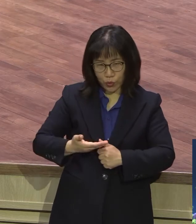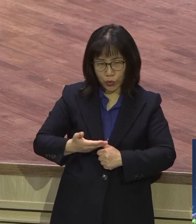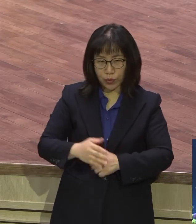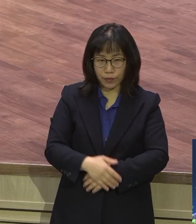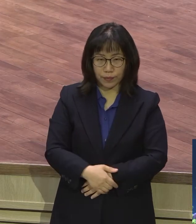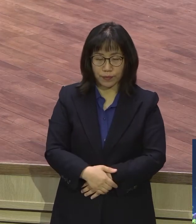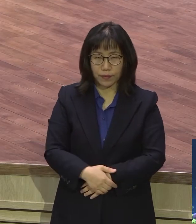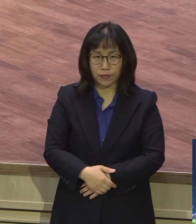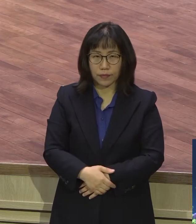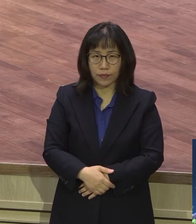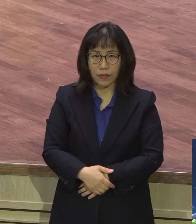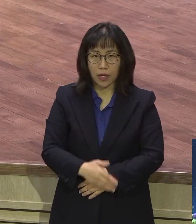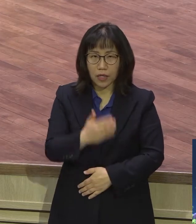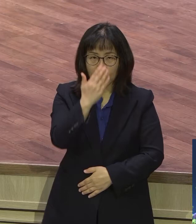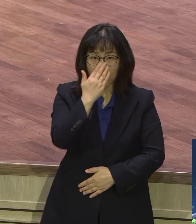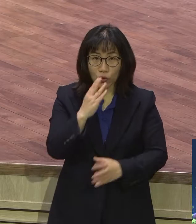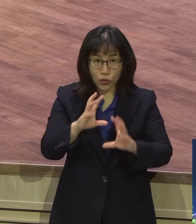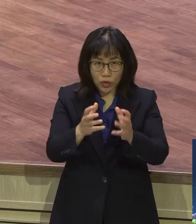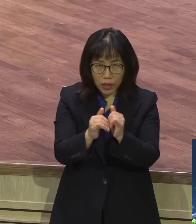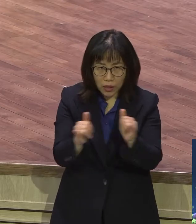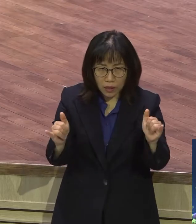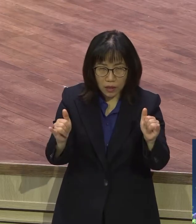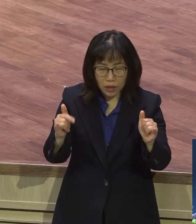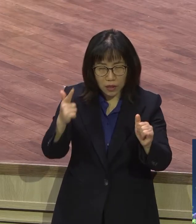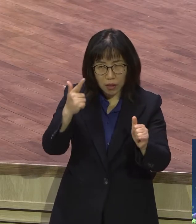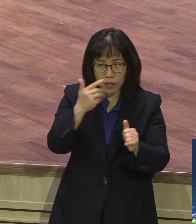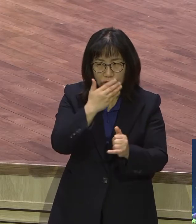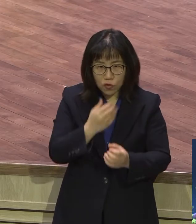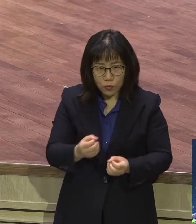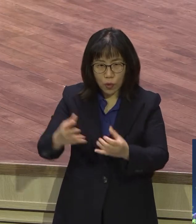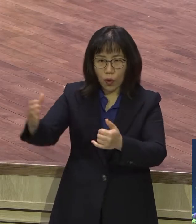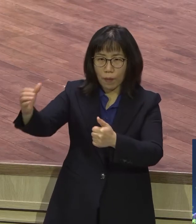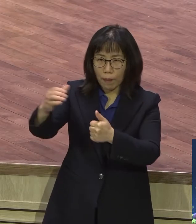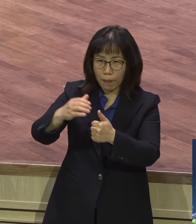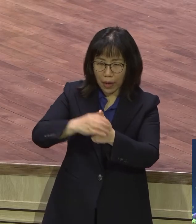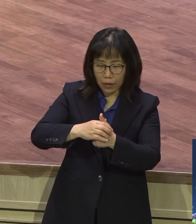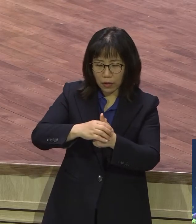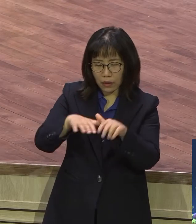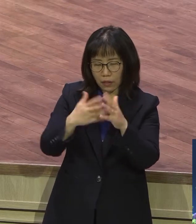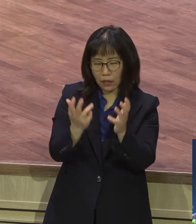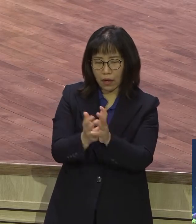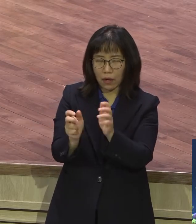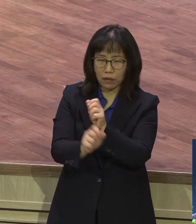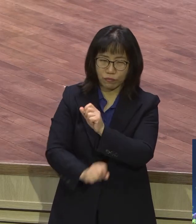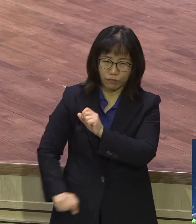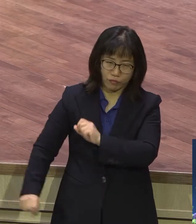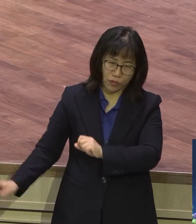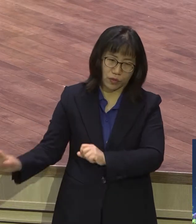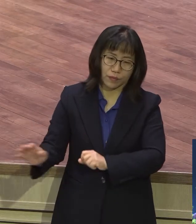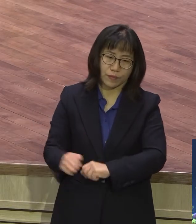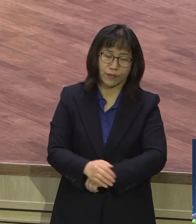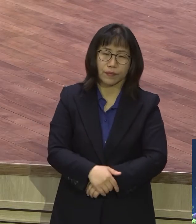어떻습니까 엄청난 축복 다 놓죠 영적인 걸 몰라가지고 사단은 어떻게